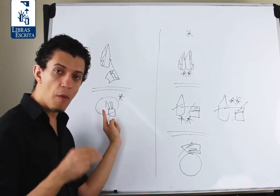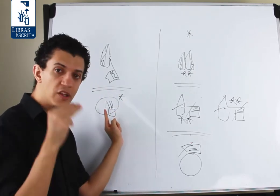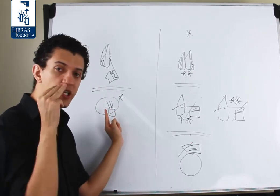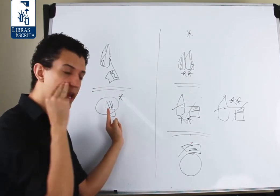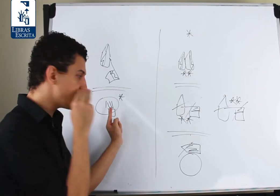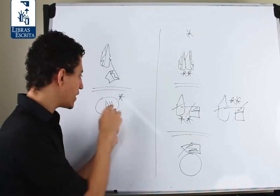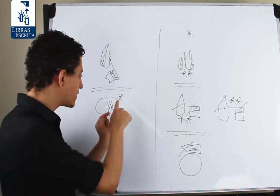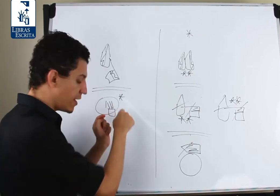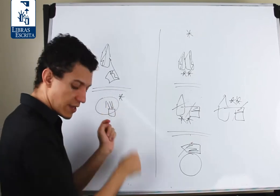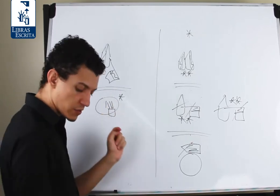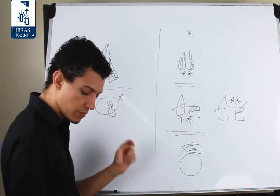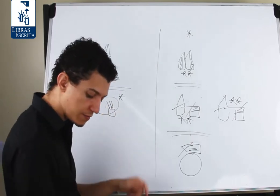omitir esse asterisco,